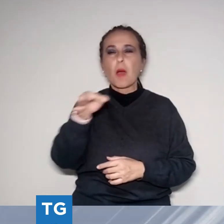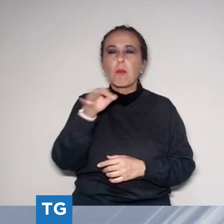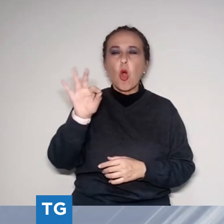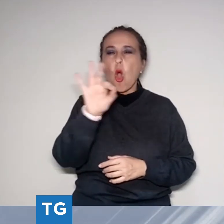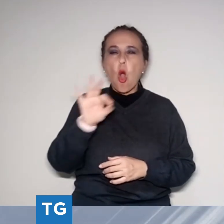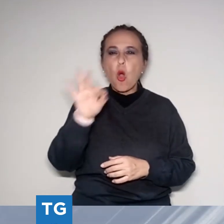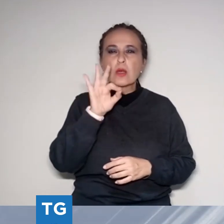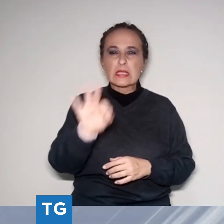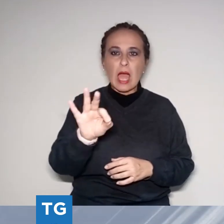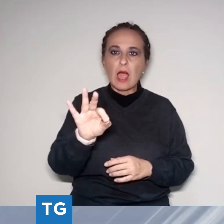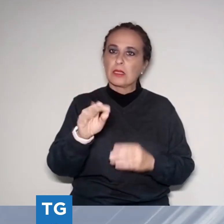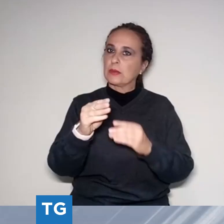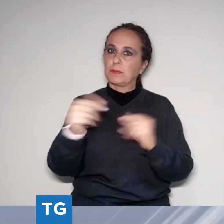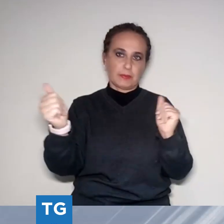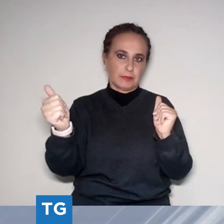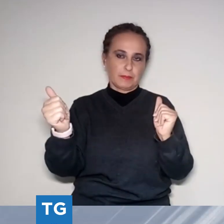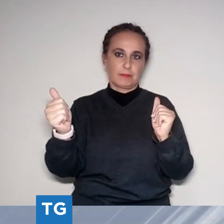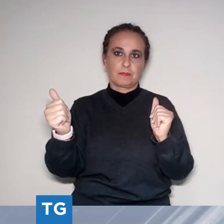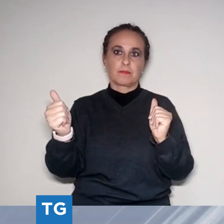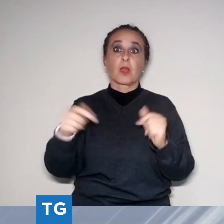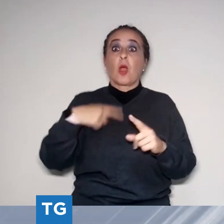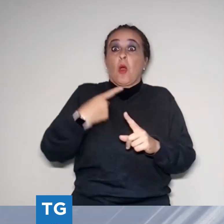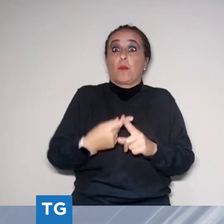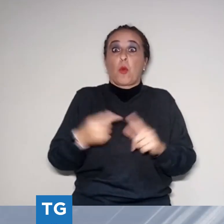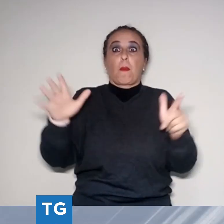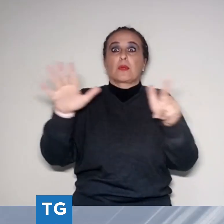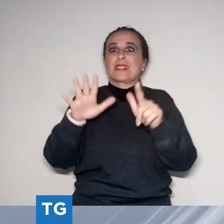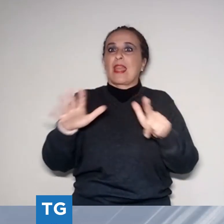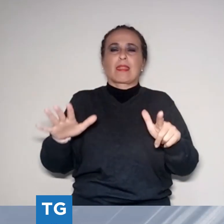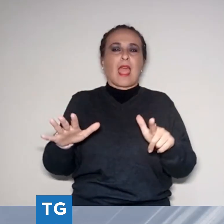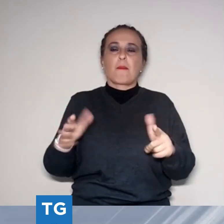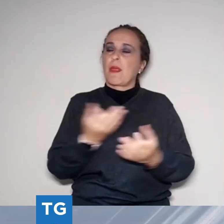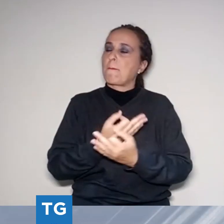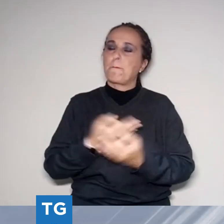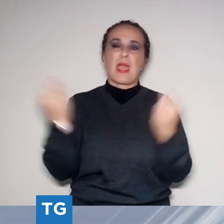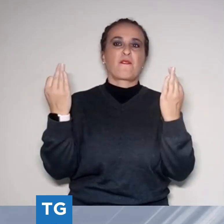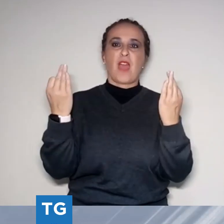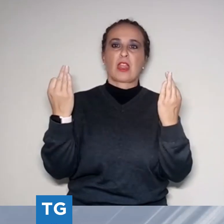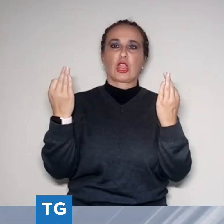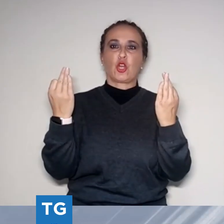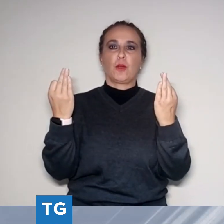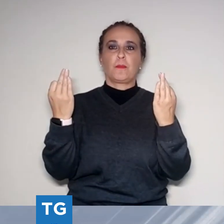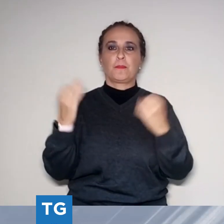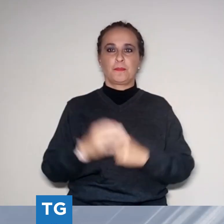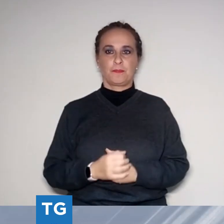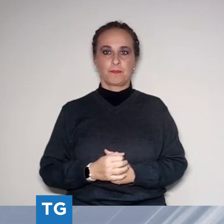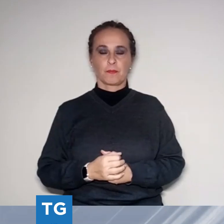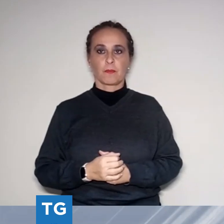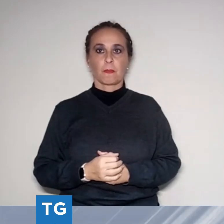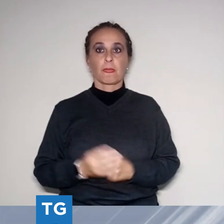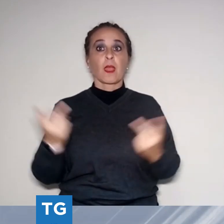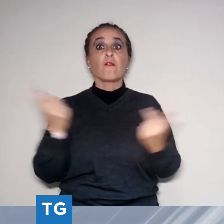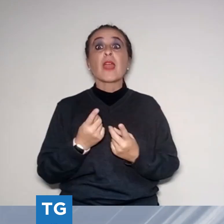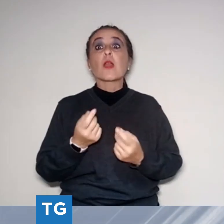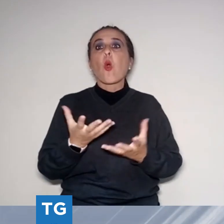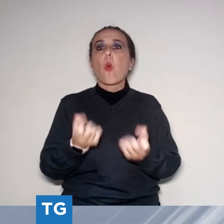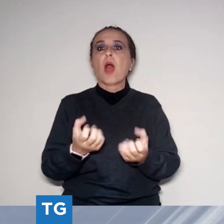settembre diciamo proprio di quelli come vogliono gli olivicoltori. La resa non eccezionale al frantoio però ha